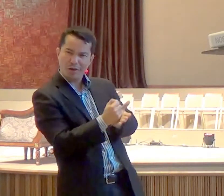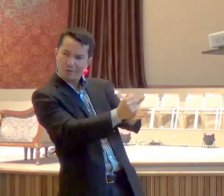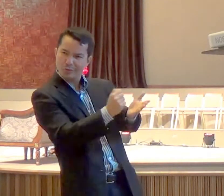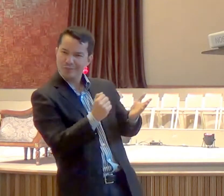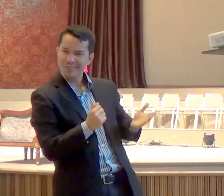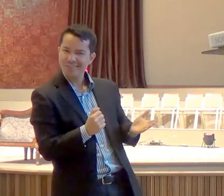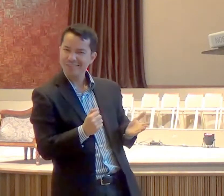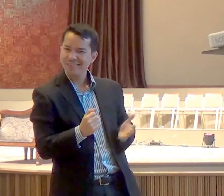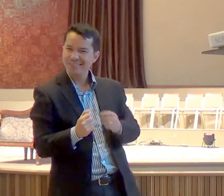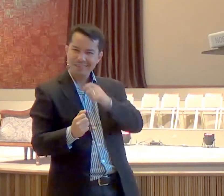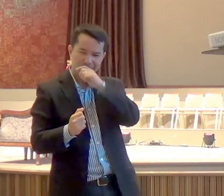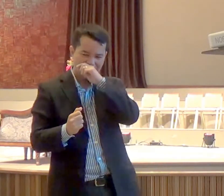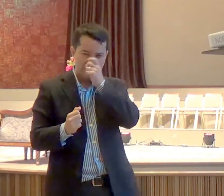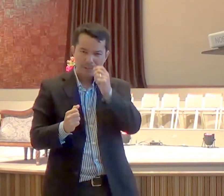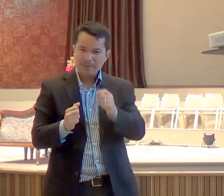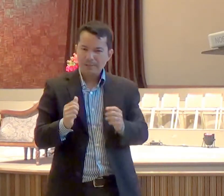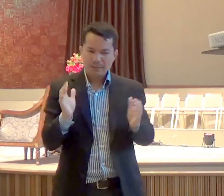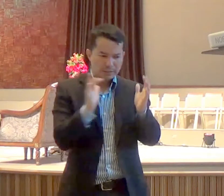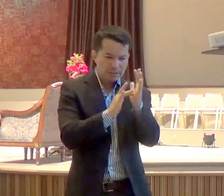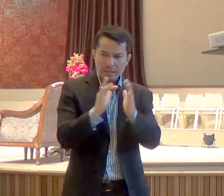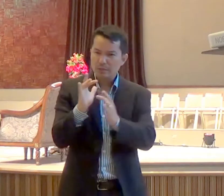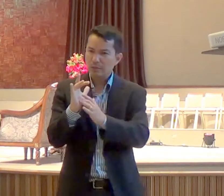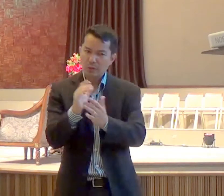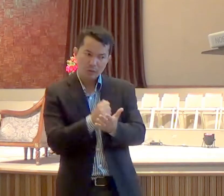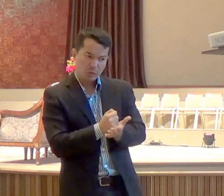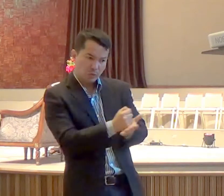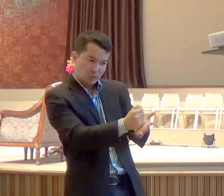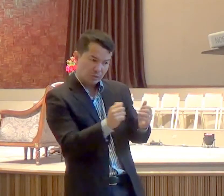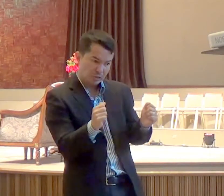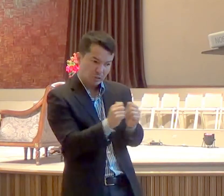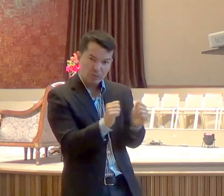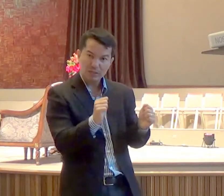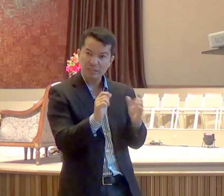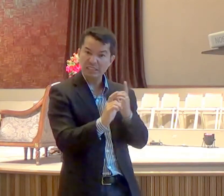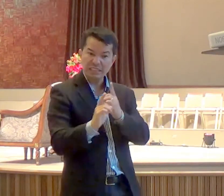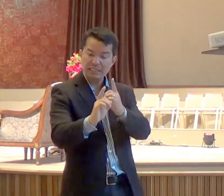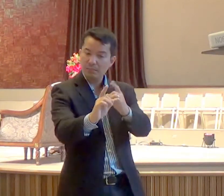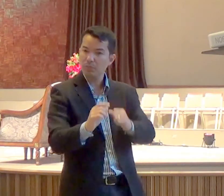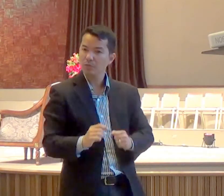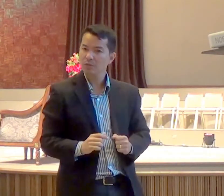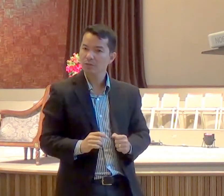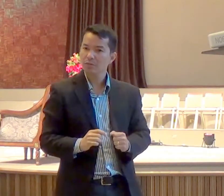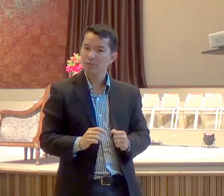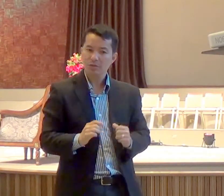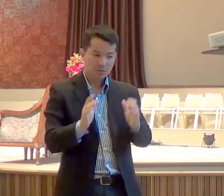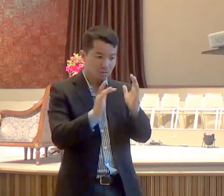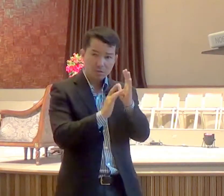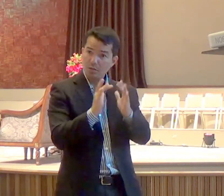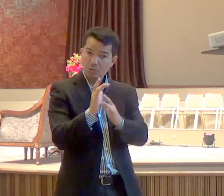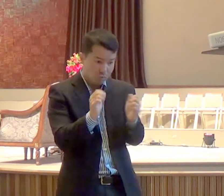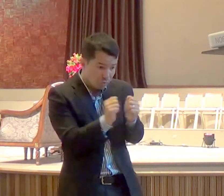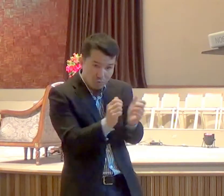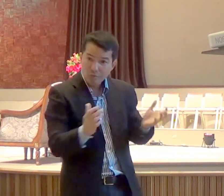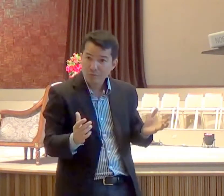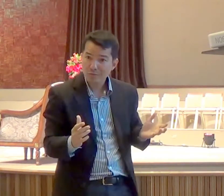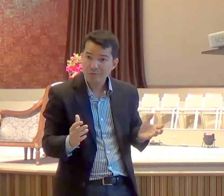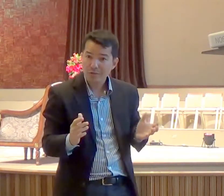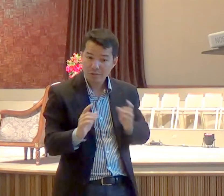Jesus cooperava com os discípulos enquanto os discípulos ministravam, serviam, alguns